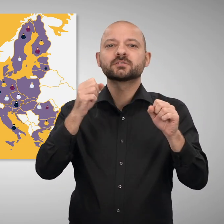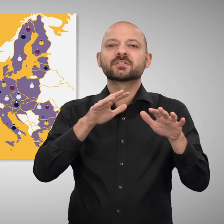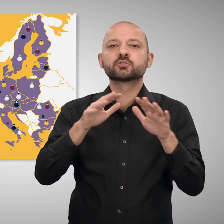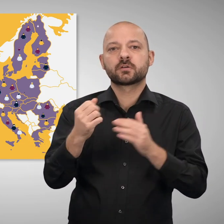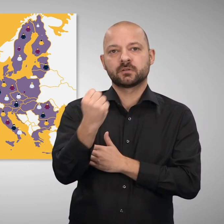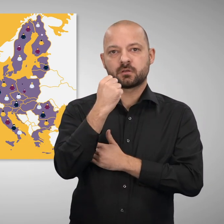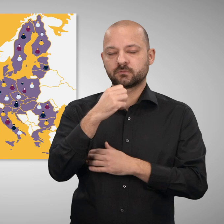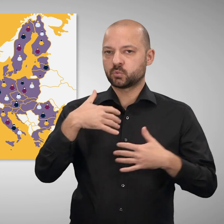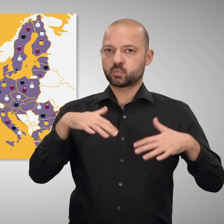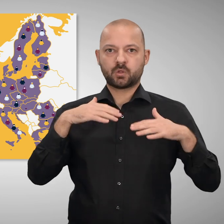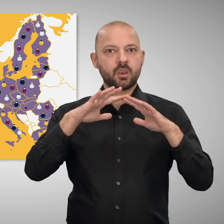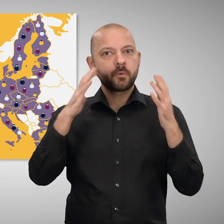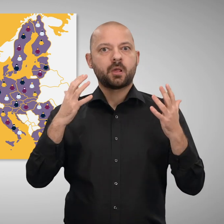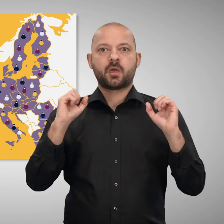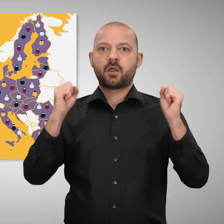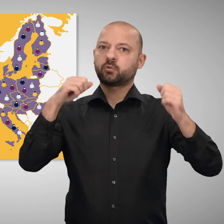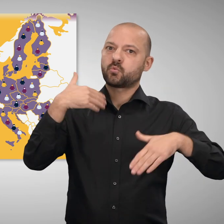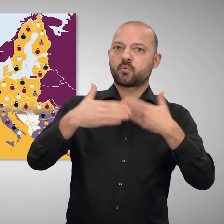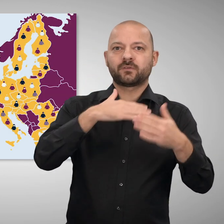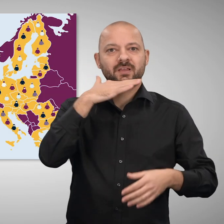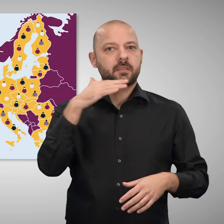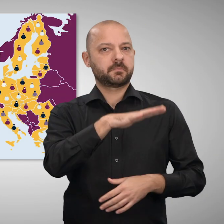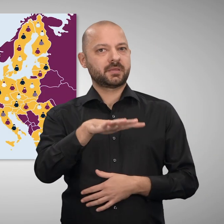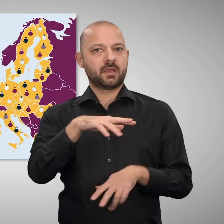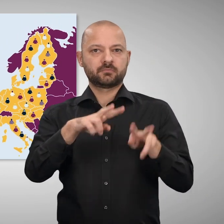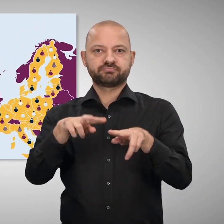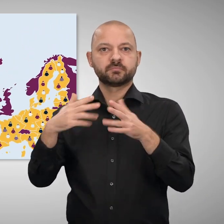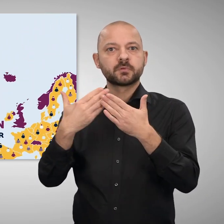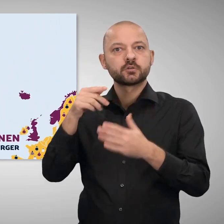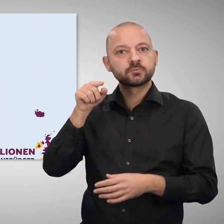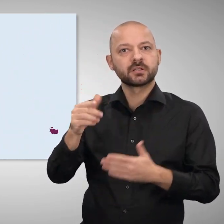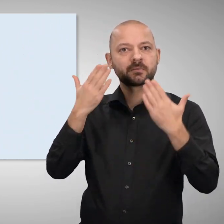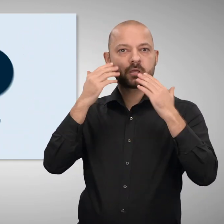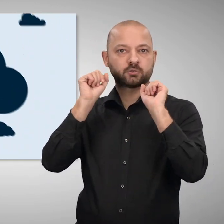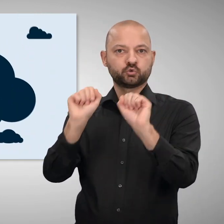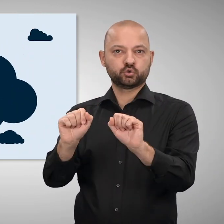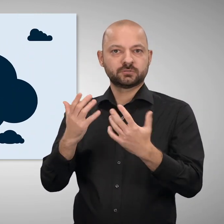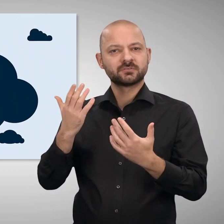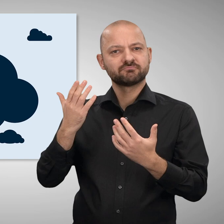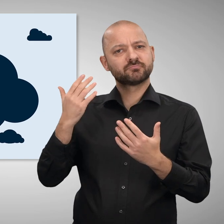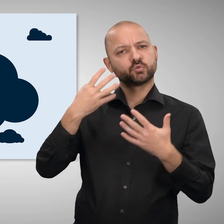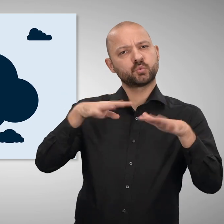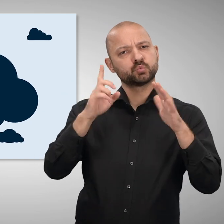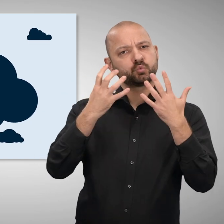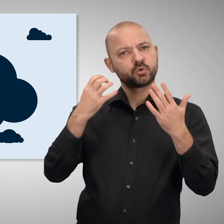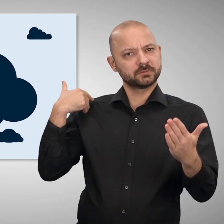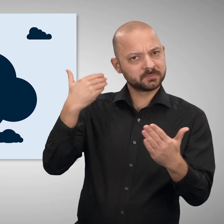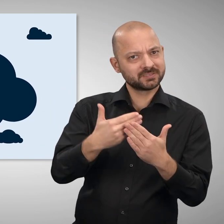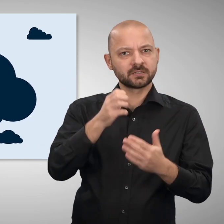globaler Akteur in vielen Bereichen. Zum Beispiel im Klimaschutz. Seit 1990 hat die EU ihre